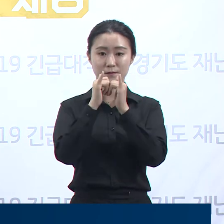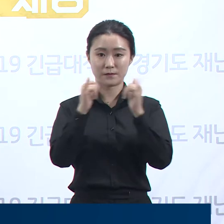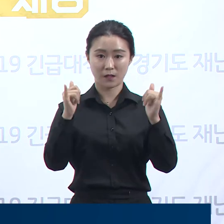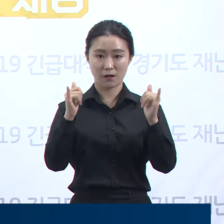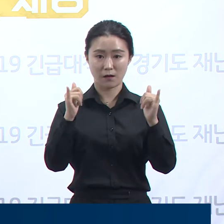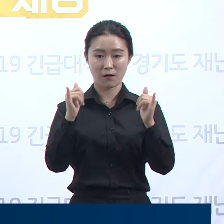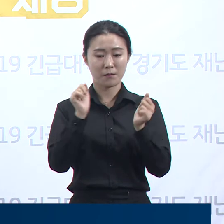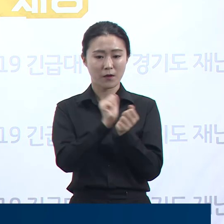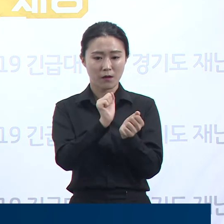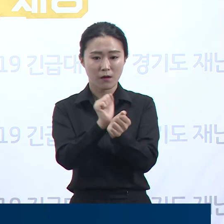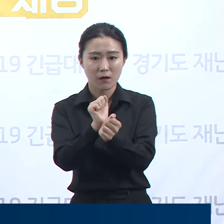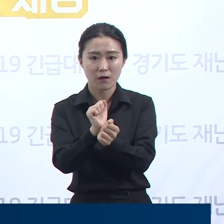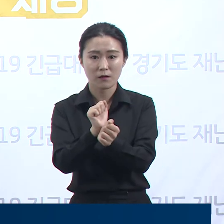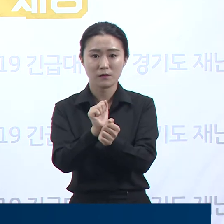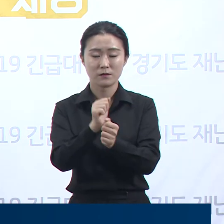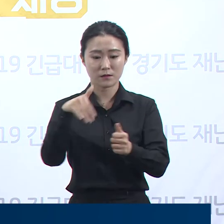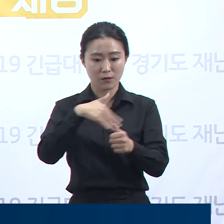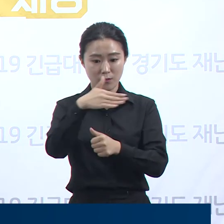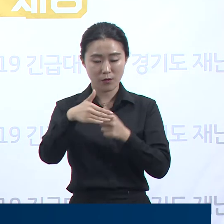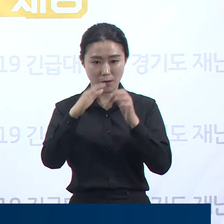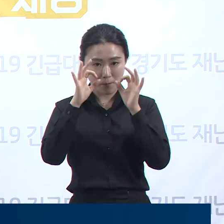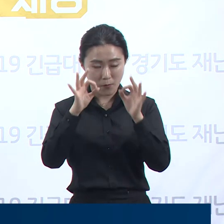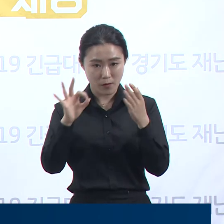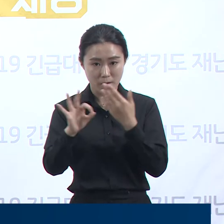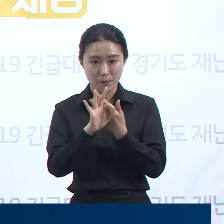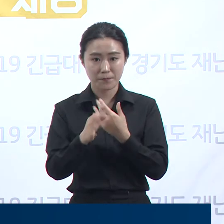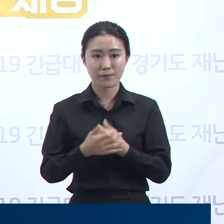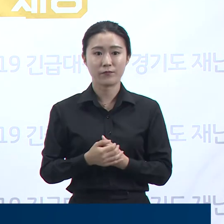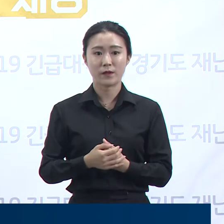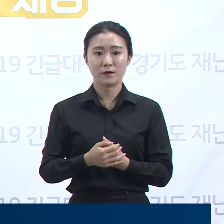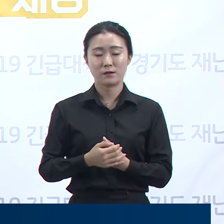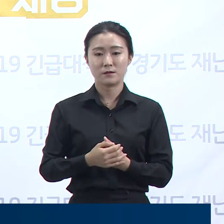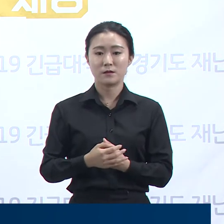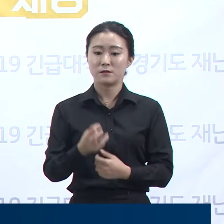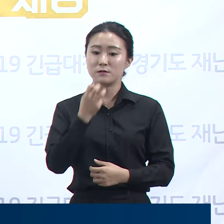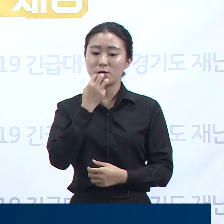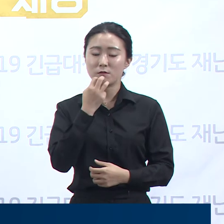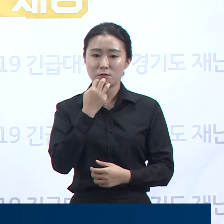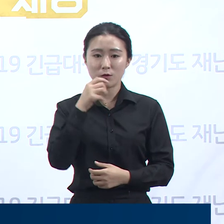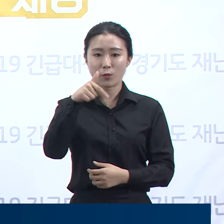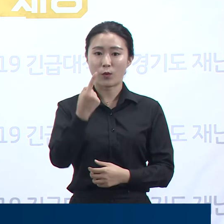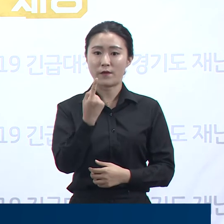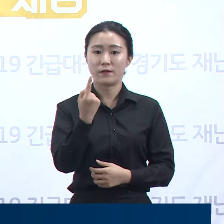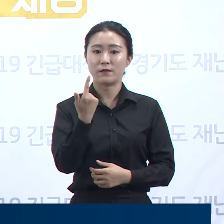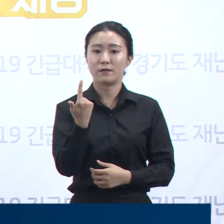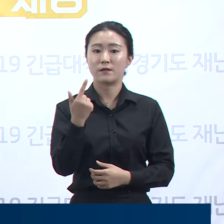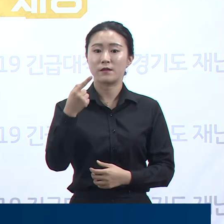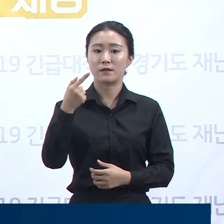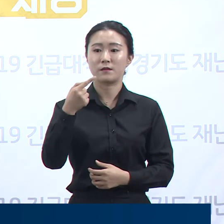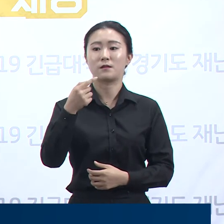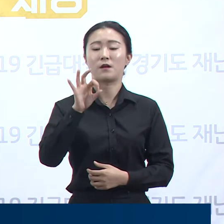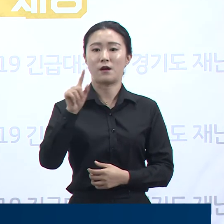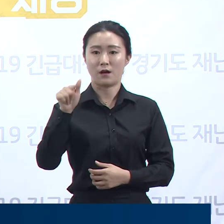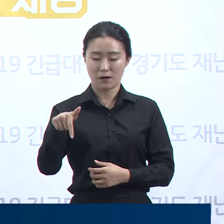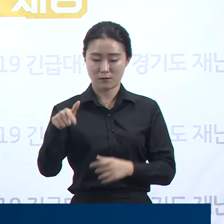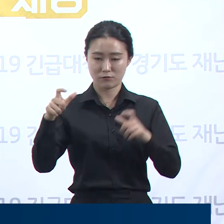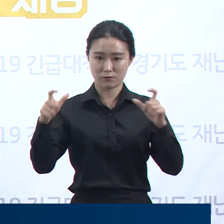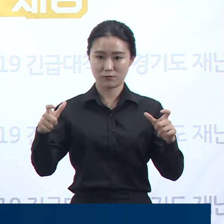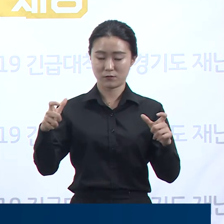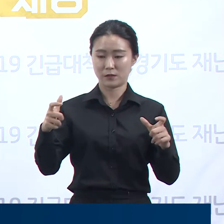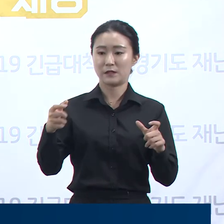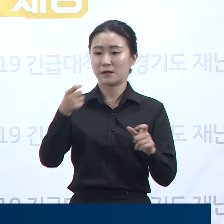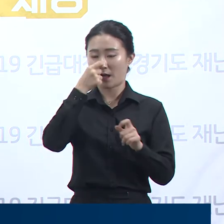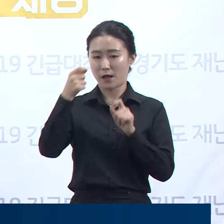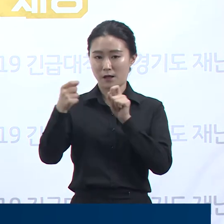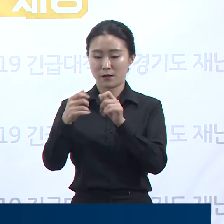보면 서울 관악구 지인모임 관련 1명, 부천시 남부교회 관련 2명, 이천시 노인주간보호센터